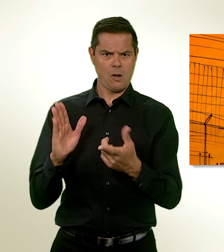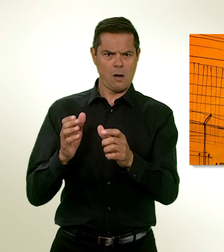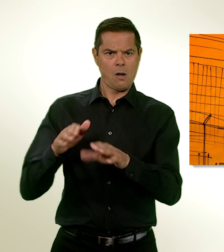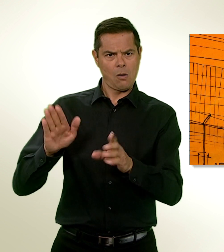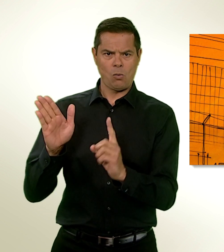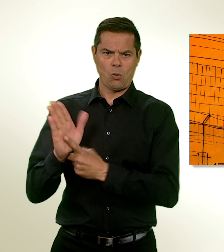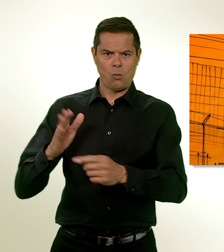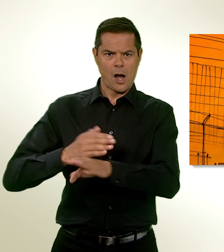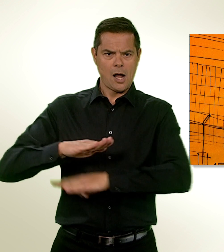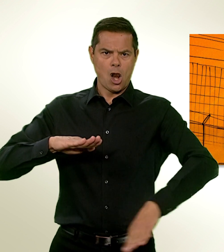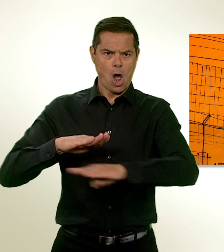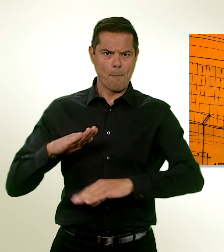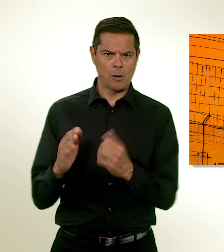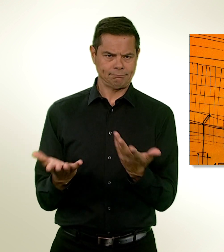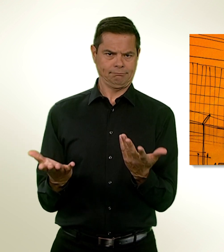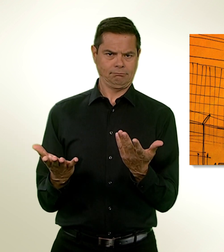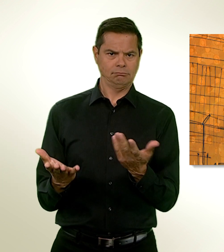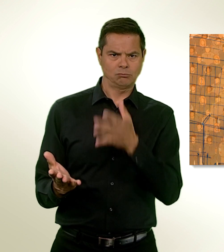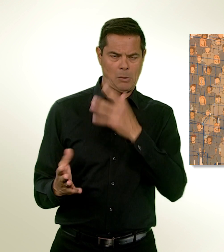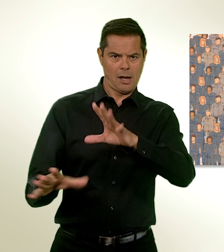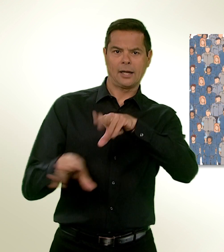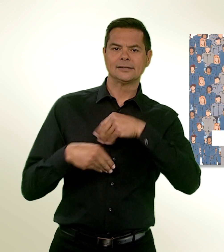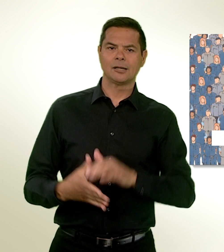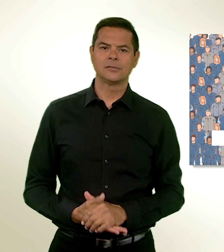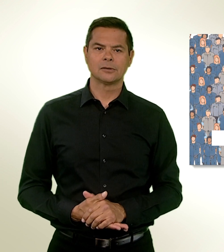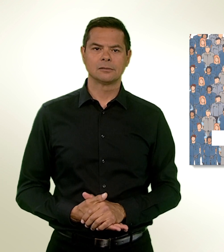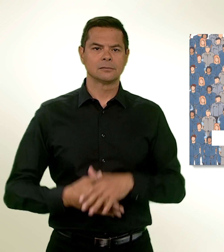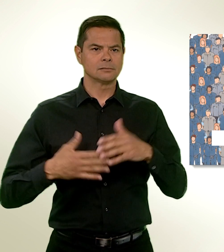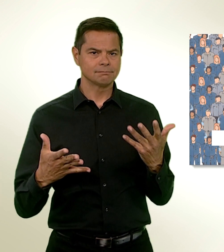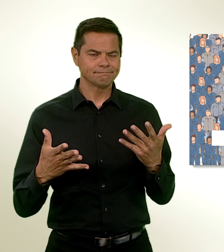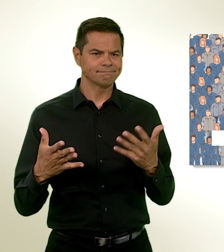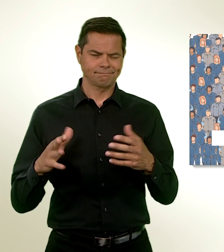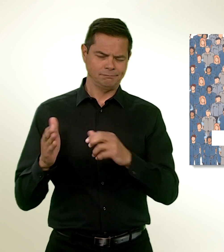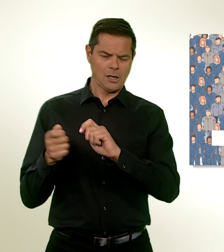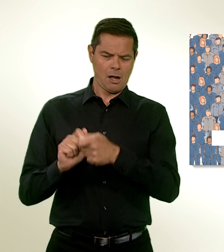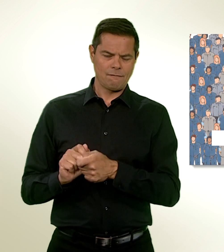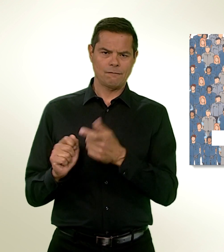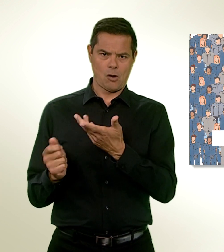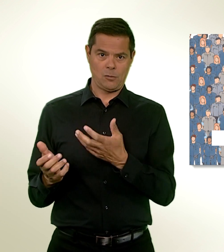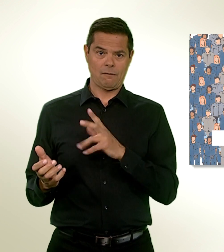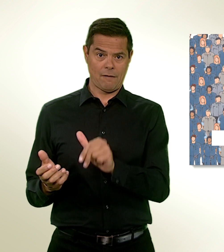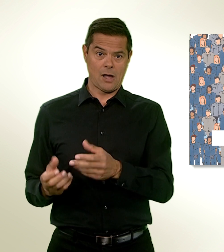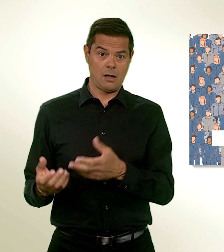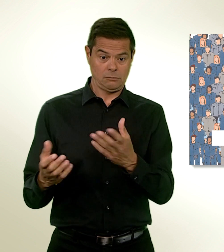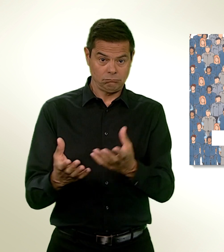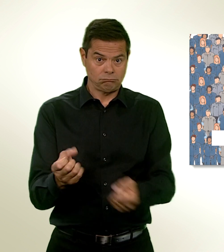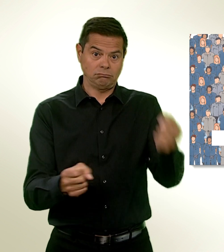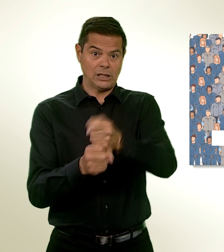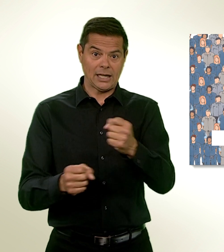violations des droits de l'homme. D'autant plus que cette réforme la doterait de 10 000 gardes-frontières, ainsi que d'armes, de drones, de